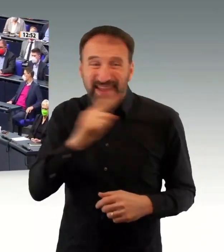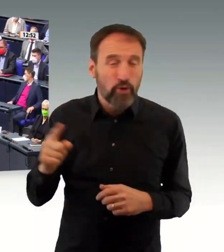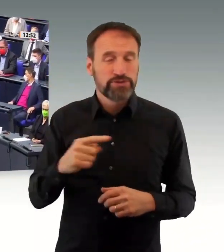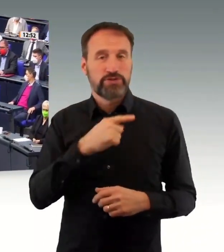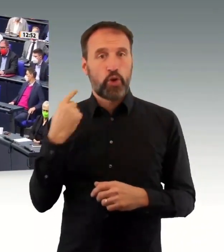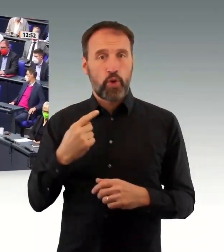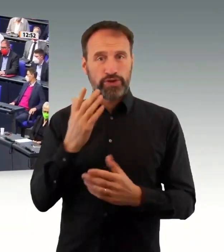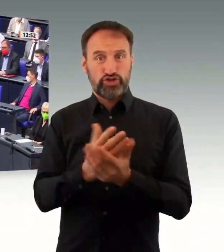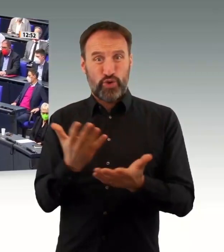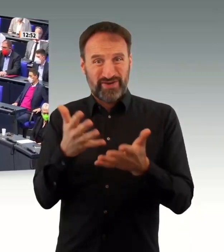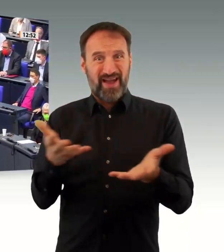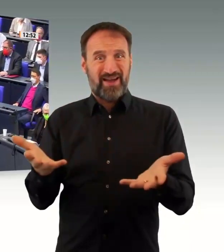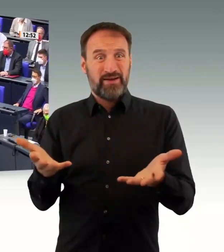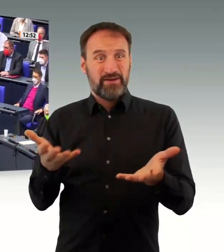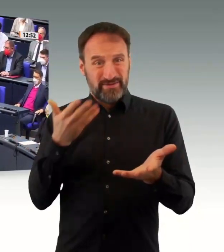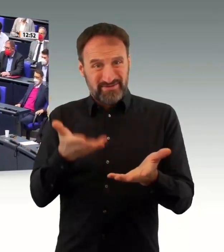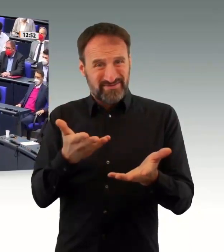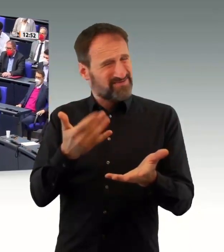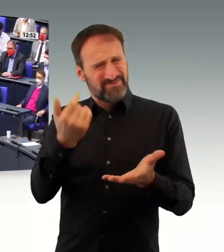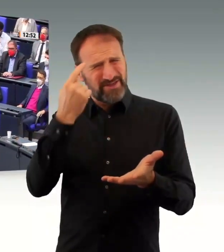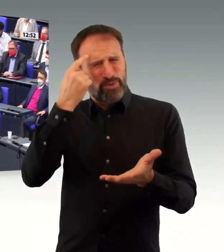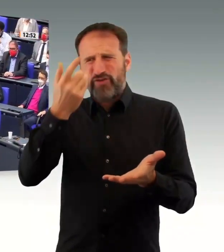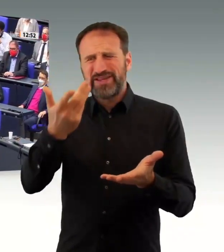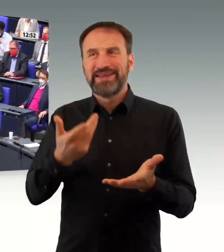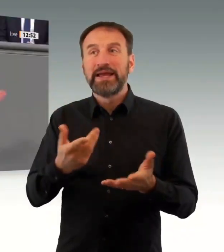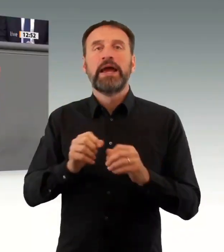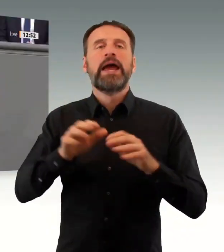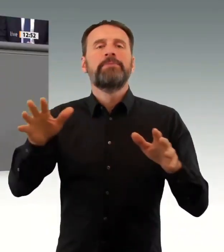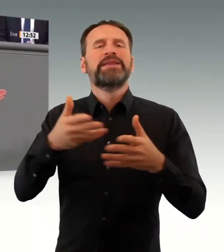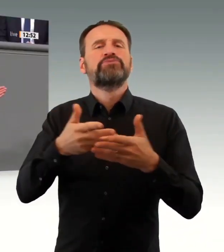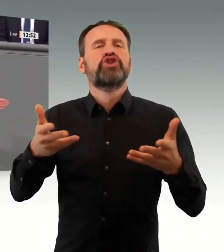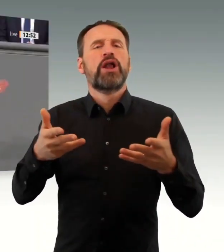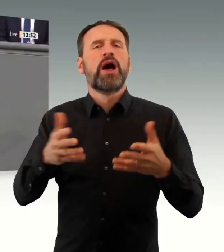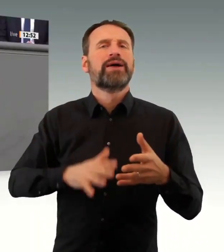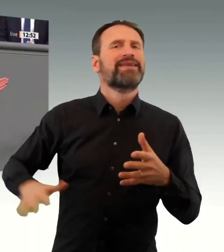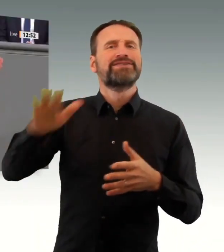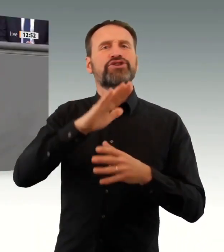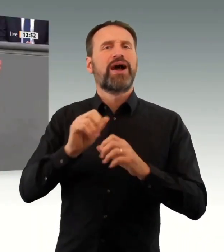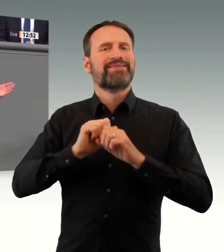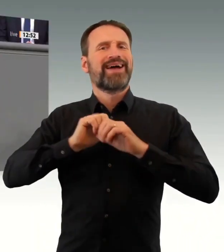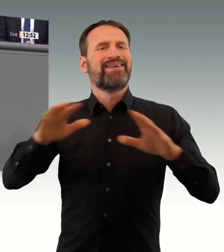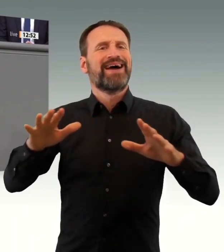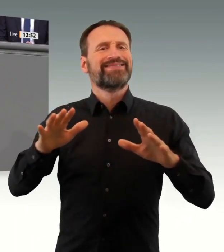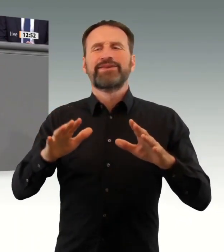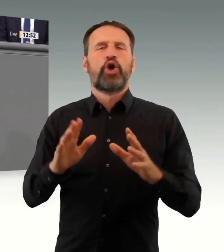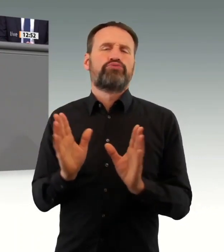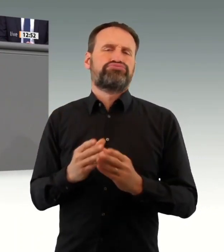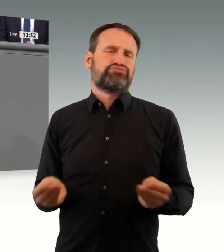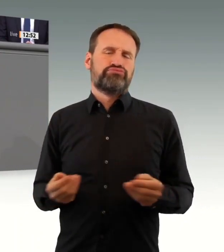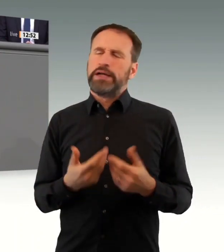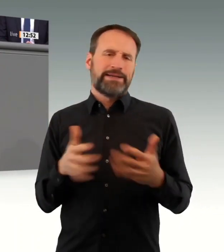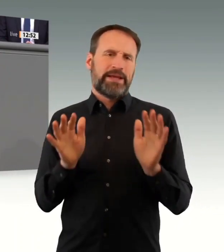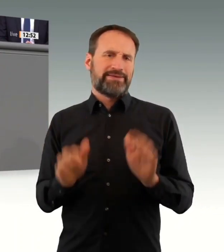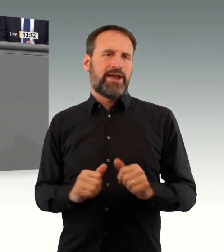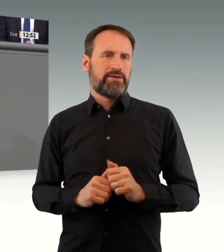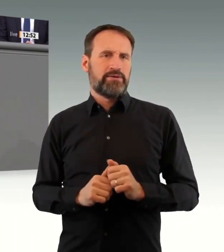Damit würden wir den Ländern die Instrumente geben, die sie sich wünschen und die sie Ihnen ja auch jeden Tag, zuletzt